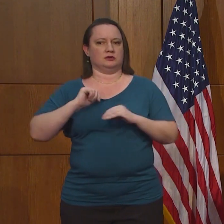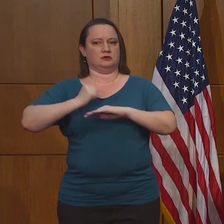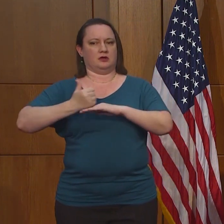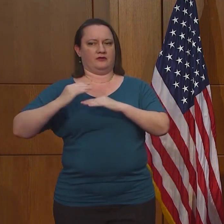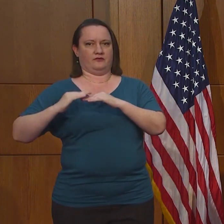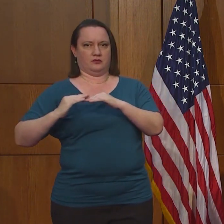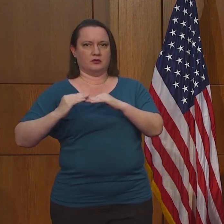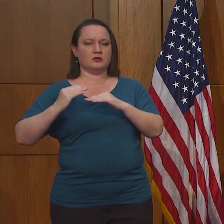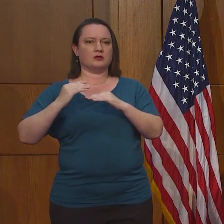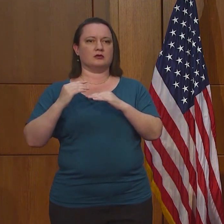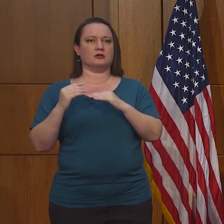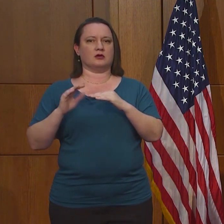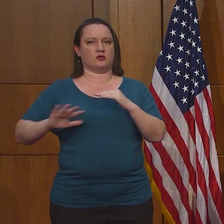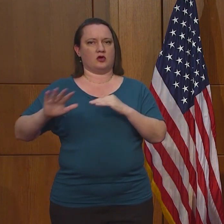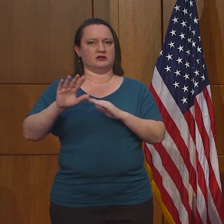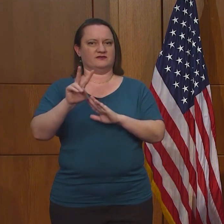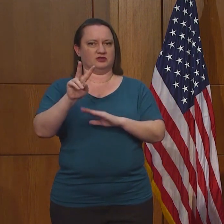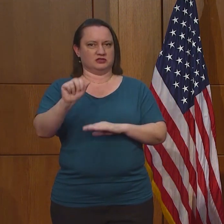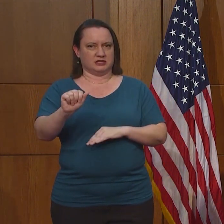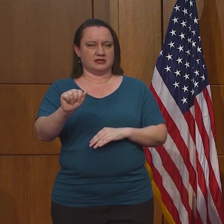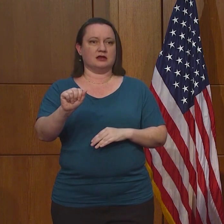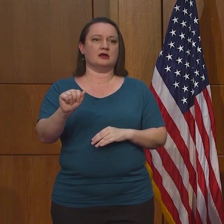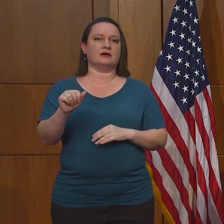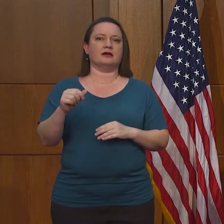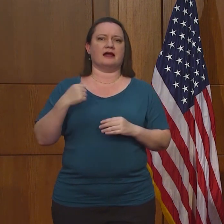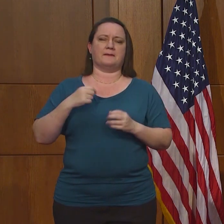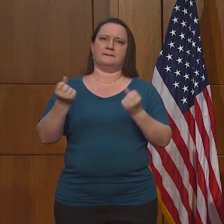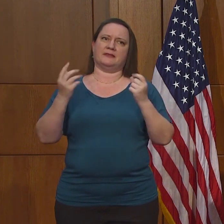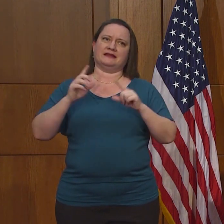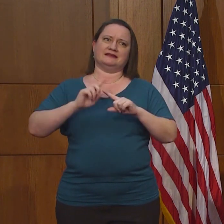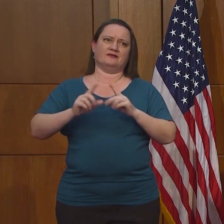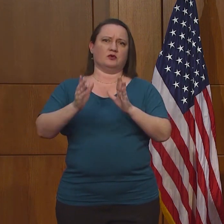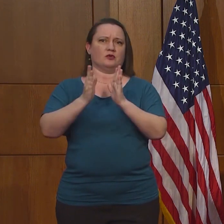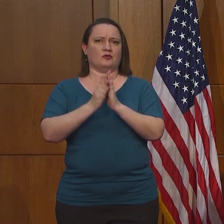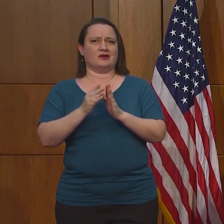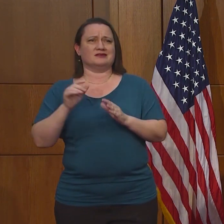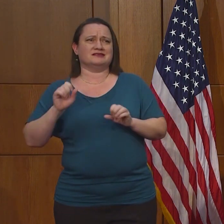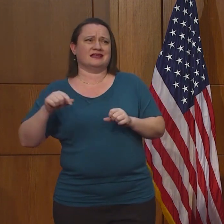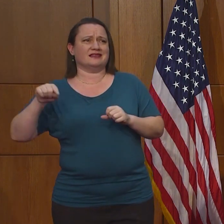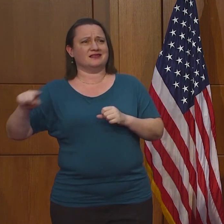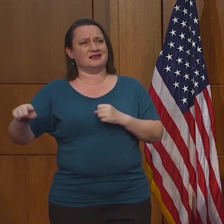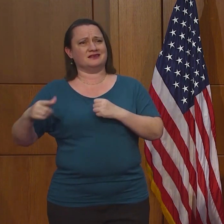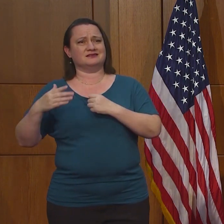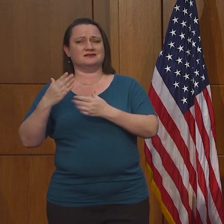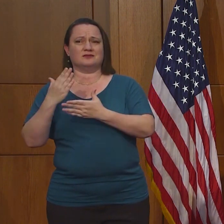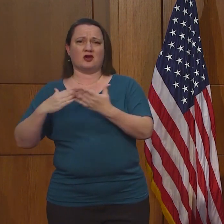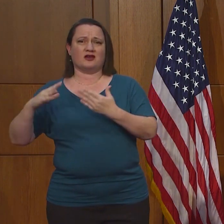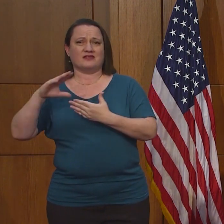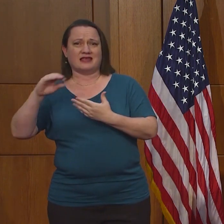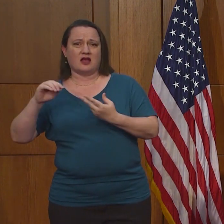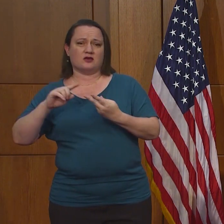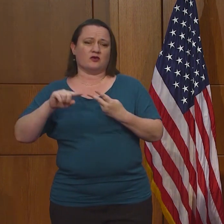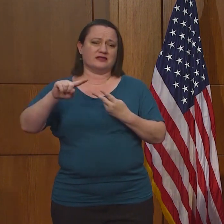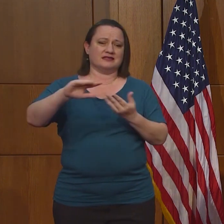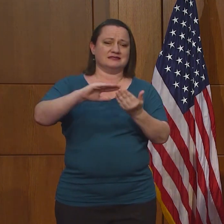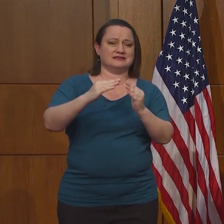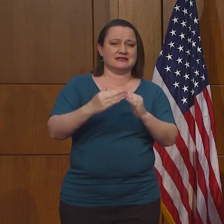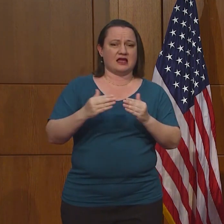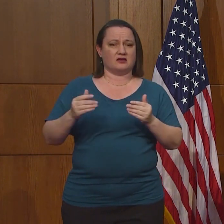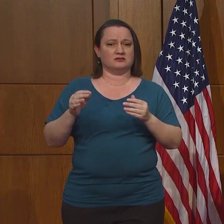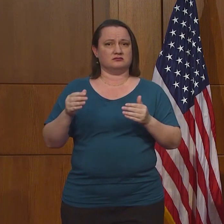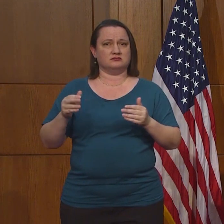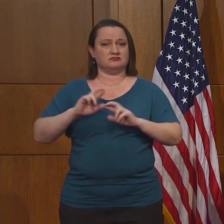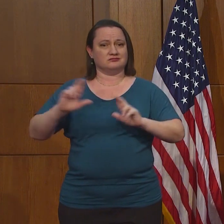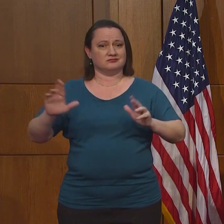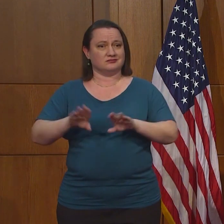toda Virginia. Y yo he recibido muchas solicitudes acerca de, puede esta parte de la ciudad o del condado